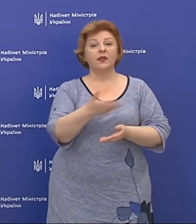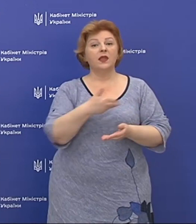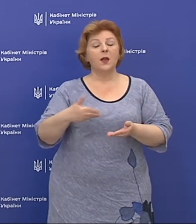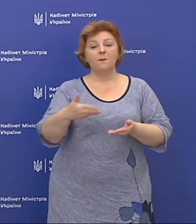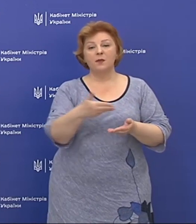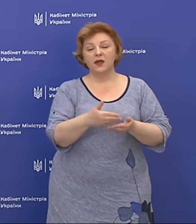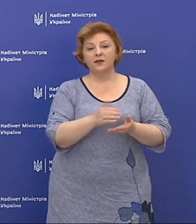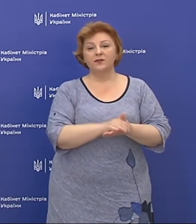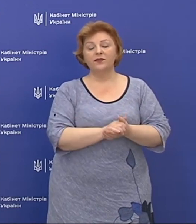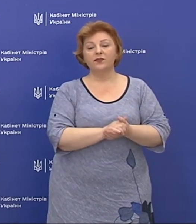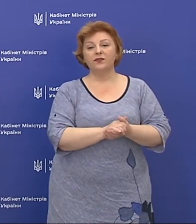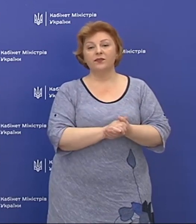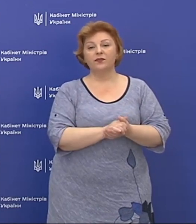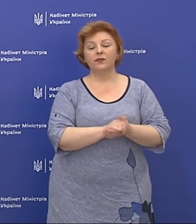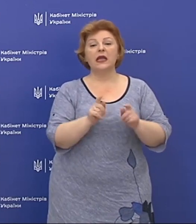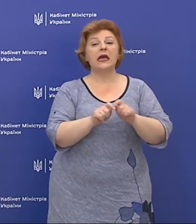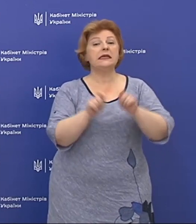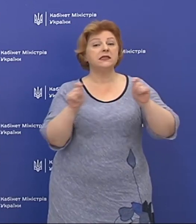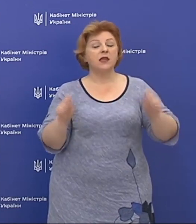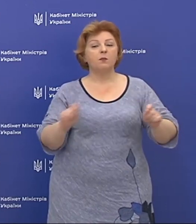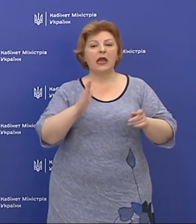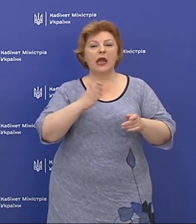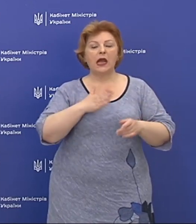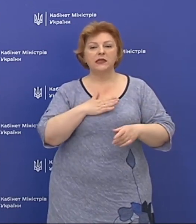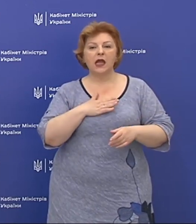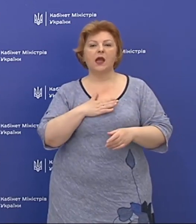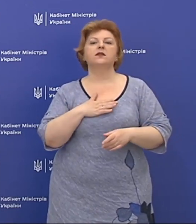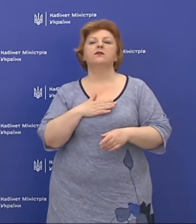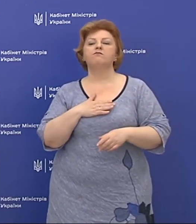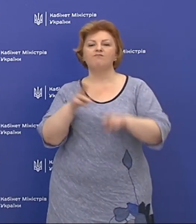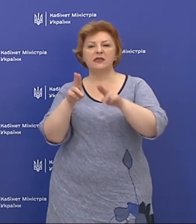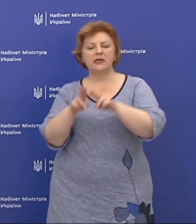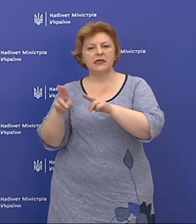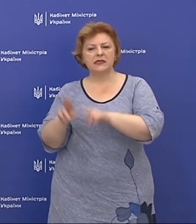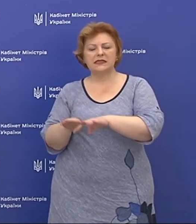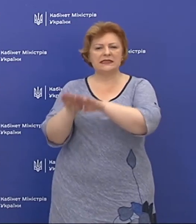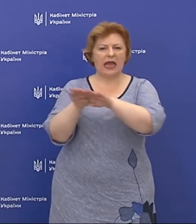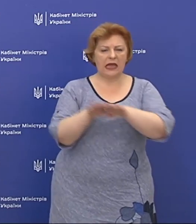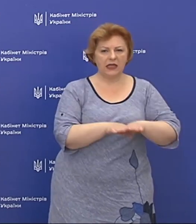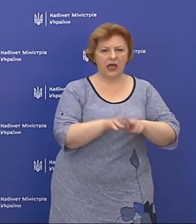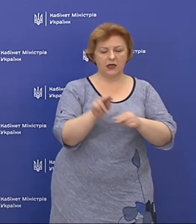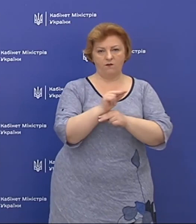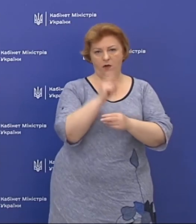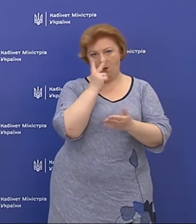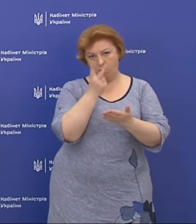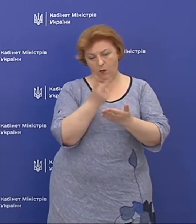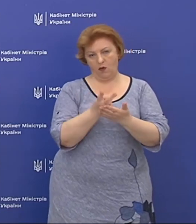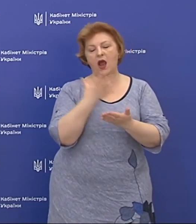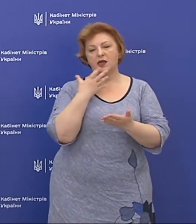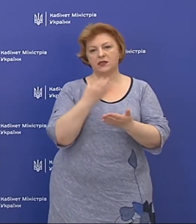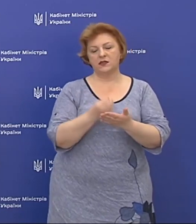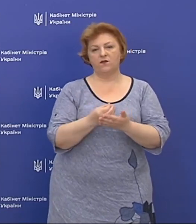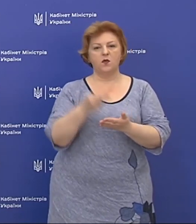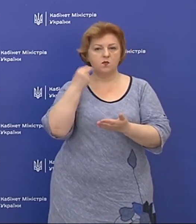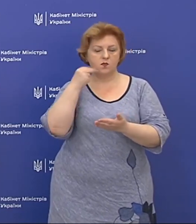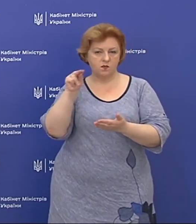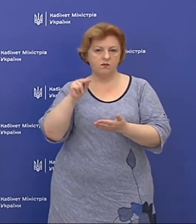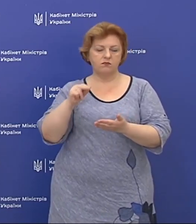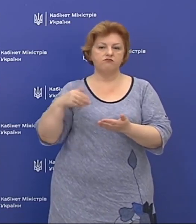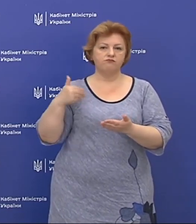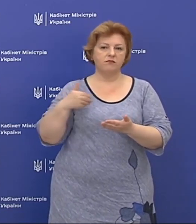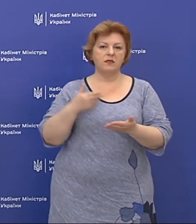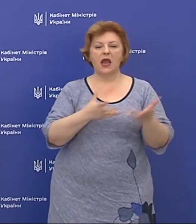запровадили наші стандарти лікування, які показують свою діяльність. Чому я можу